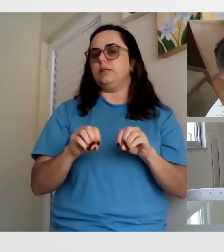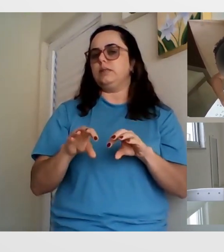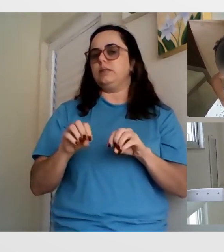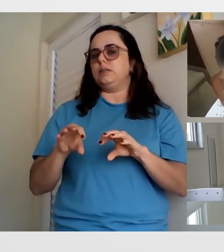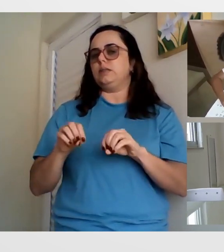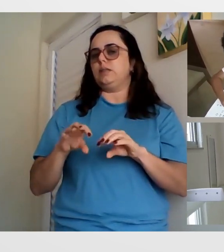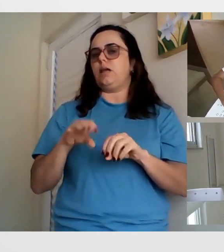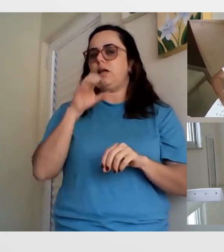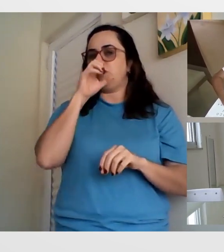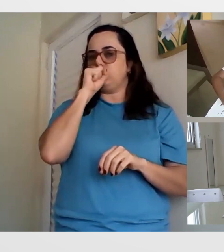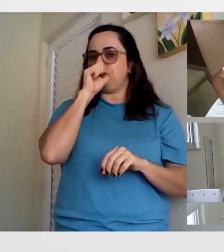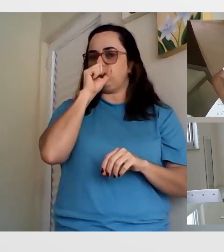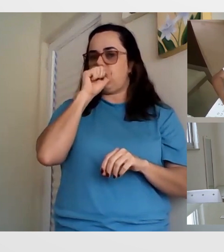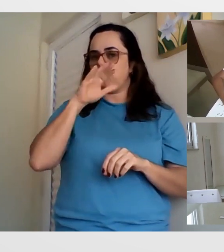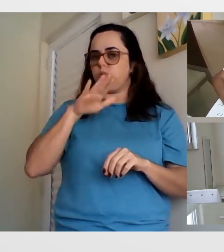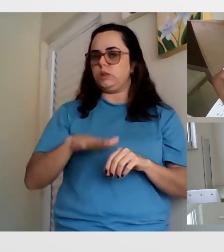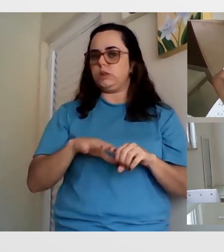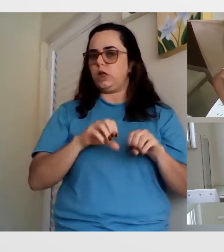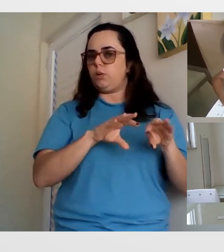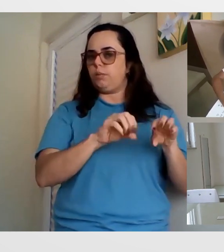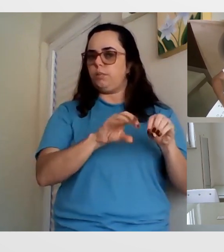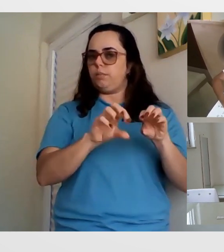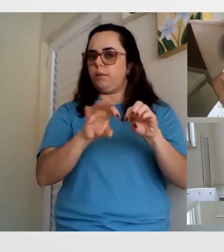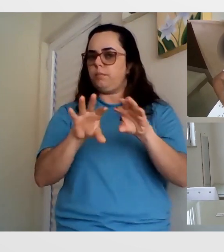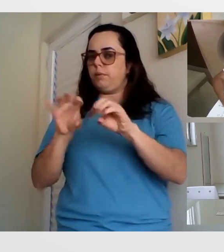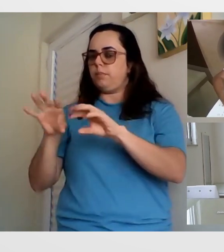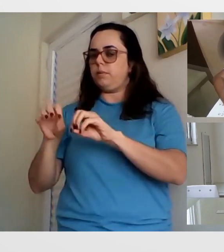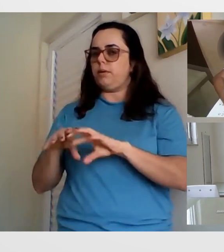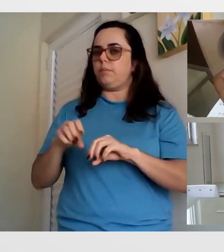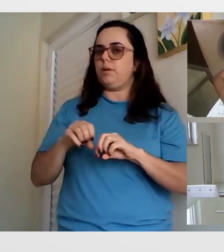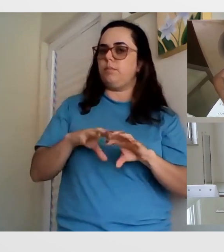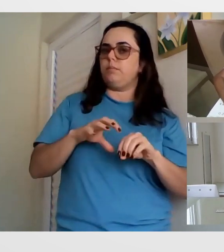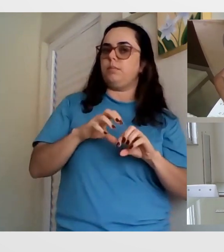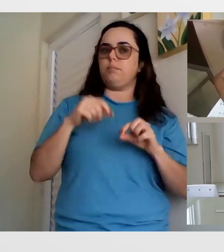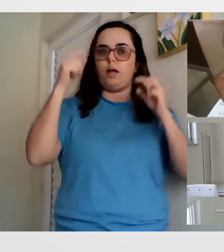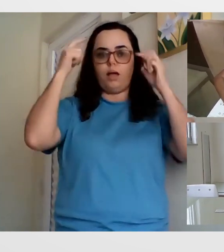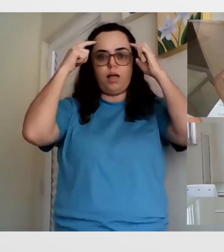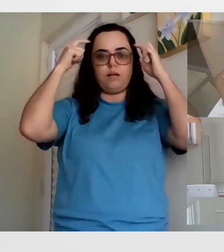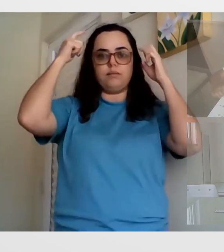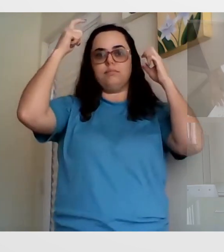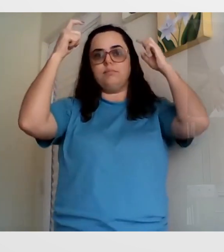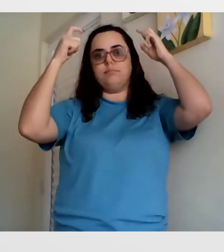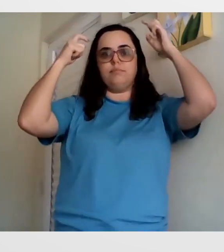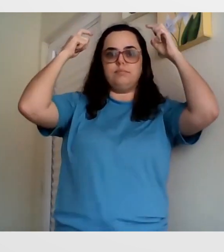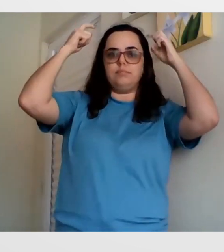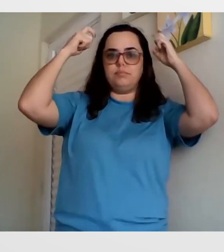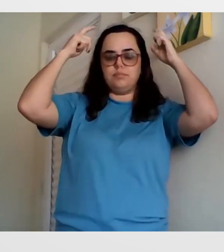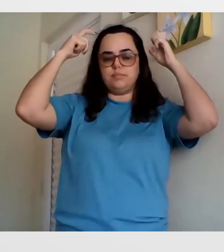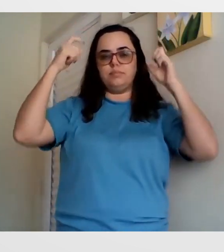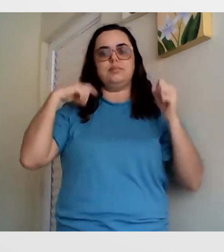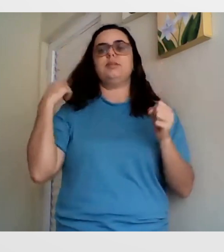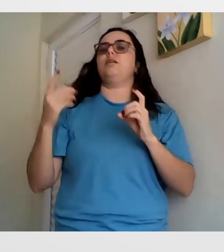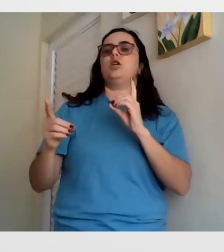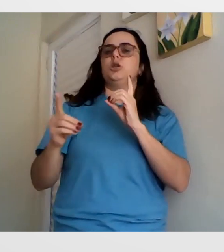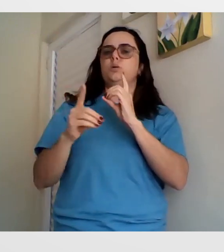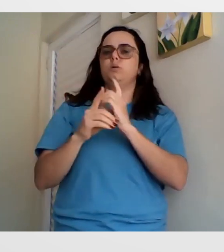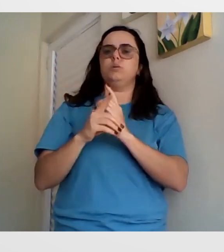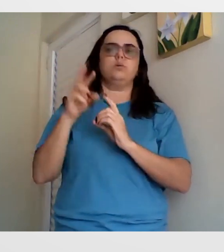ensinar crianças surdas frequentemente, todo sábado. E, assim, no começo eu me sentia muito preocupada com